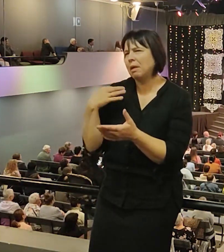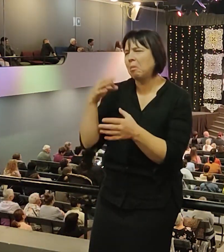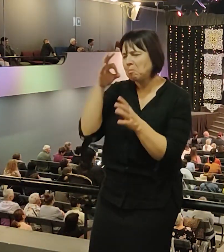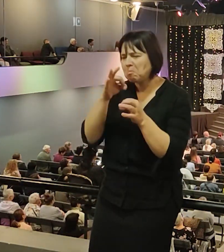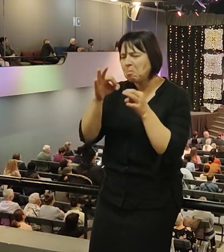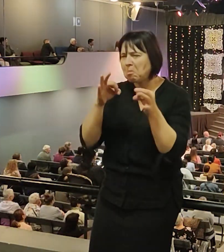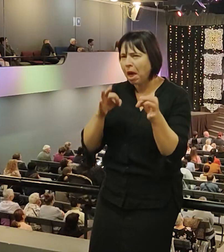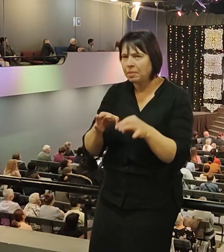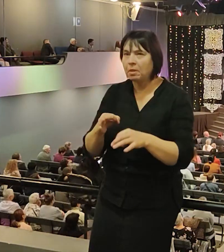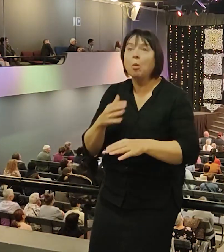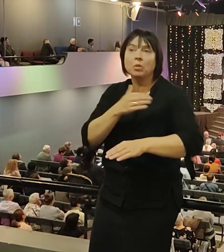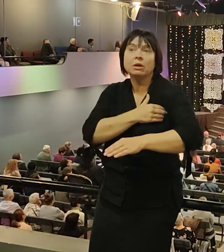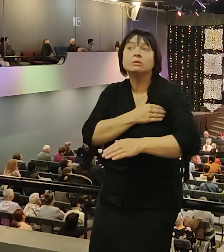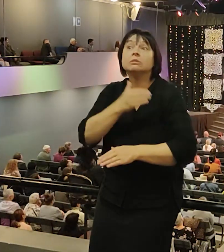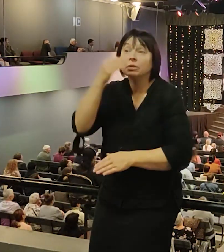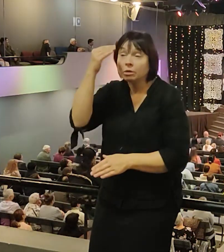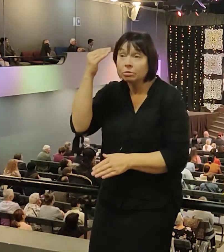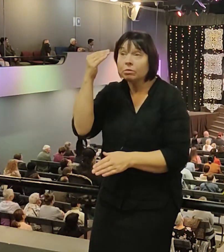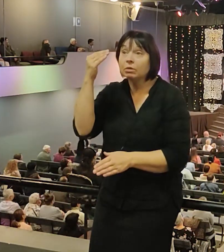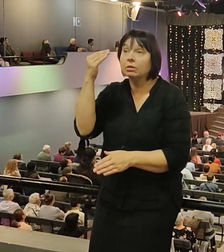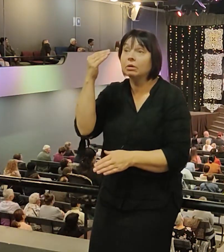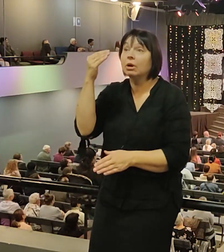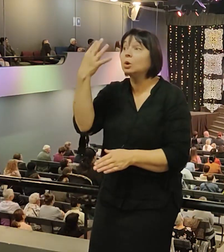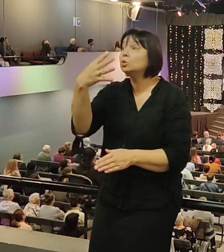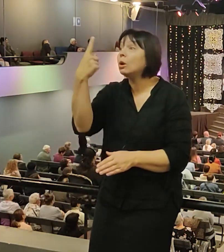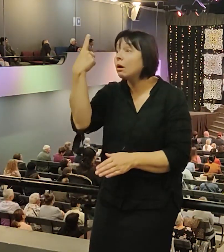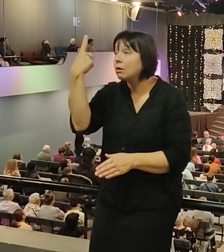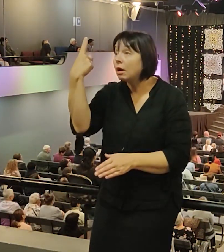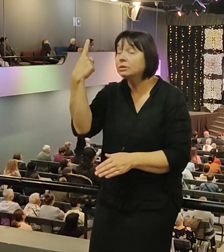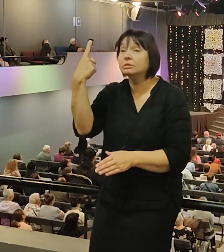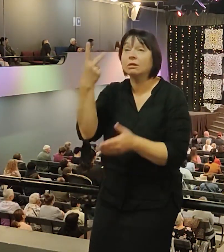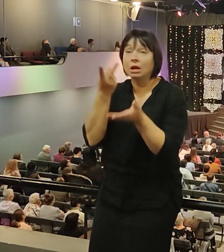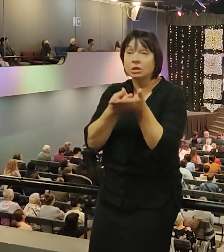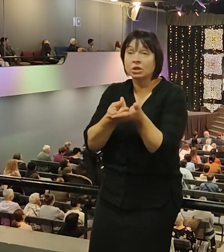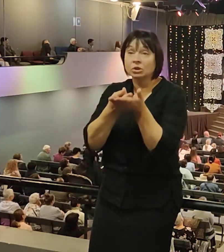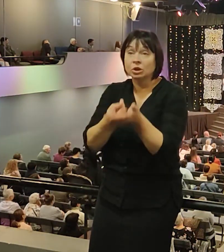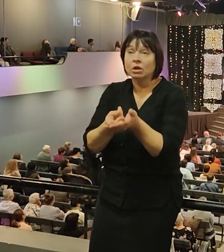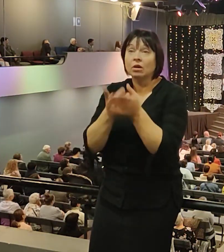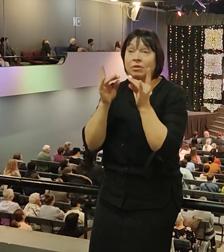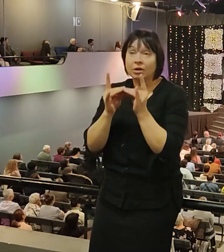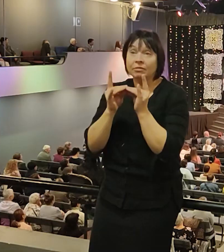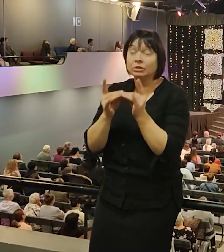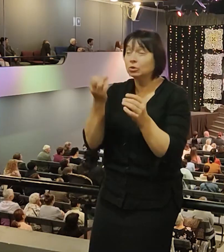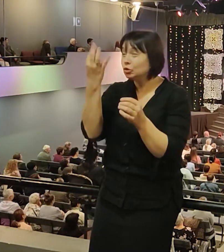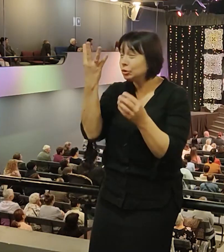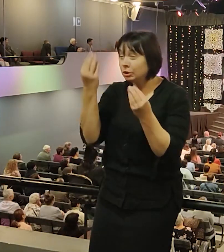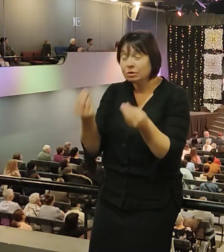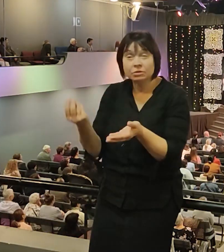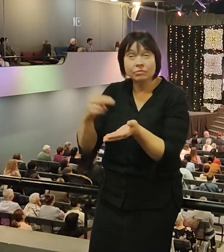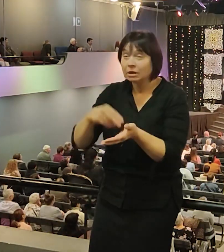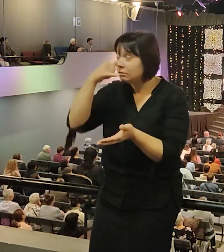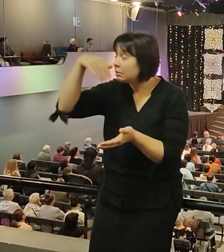У меня температура по 41 градусов лежала в кровати. По 14 дней не вставал.